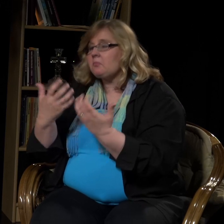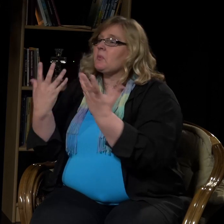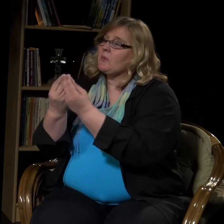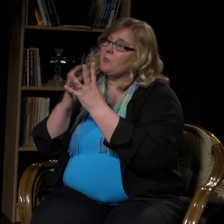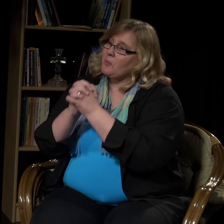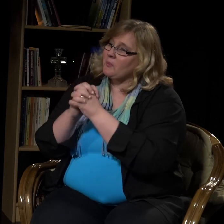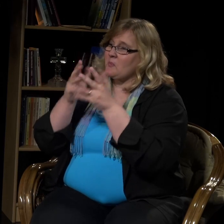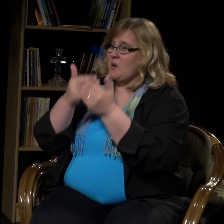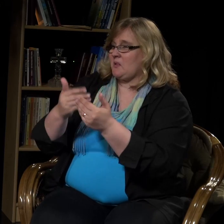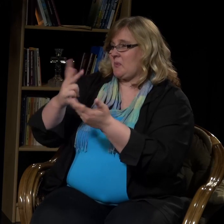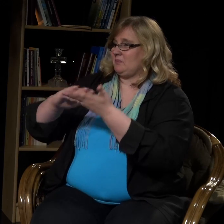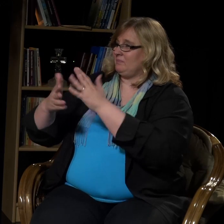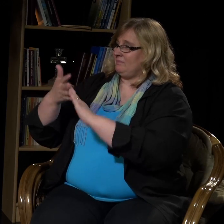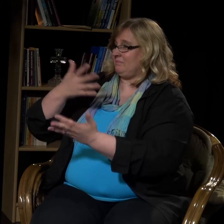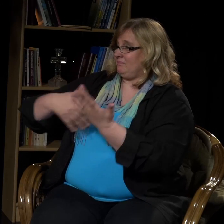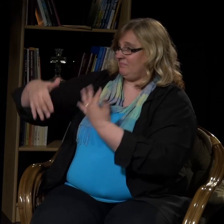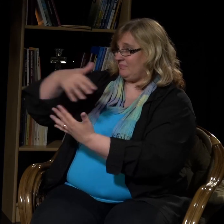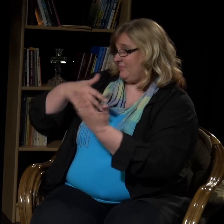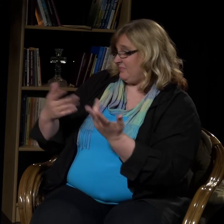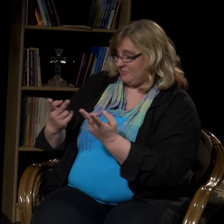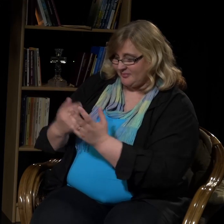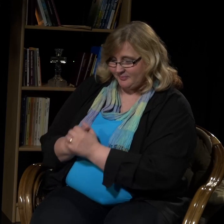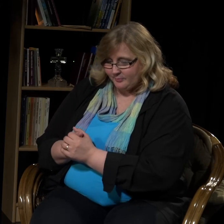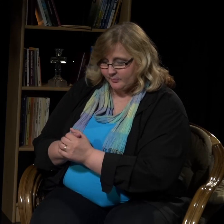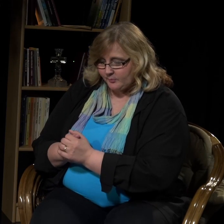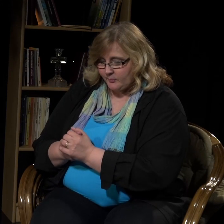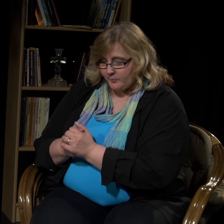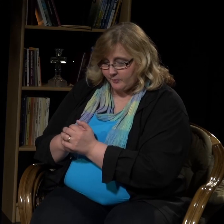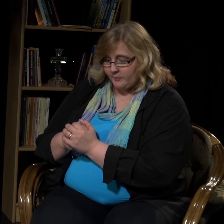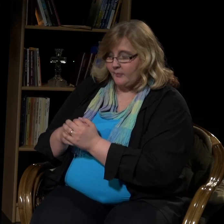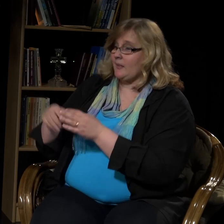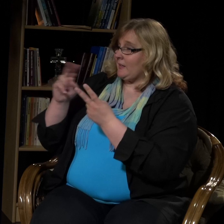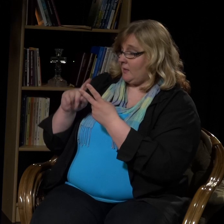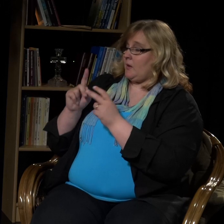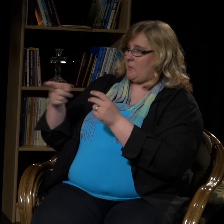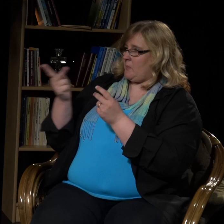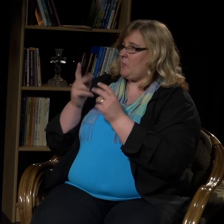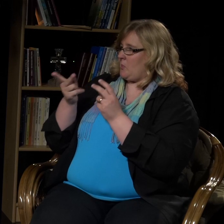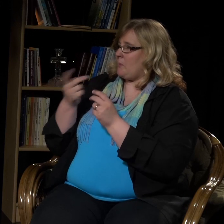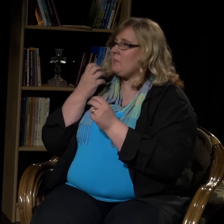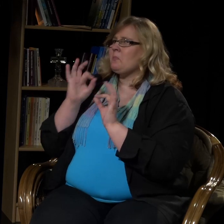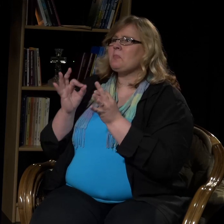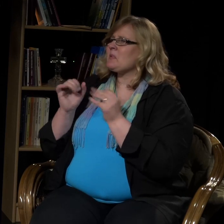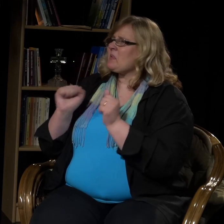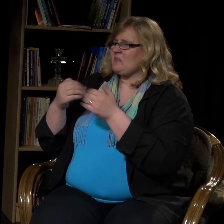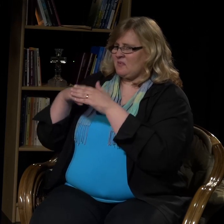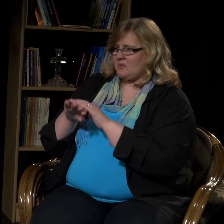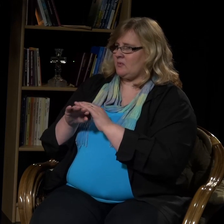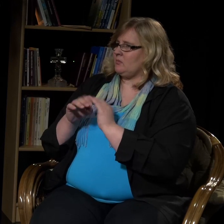Jos me huomaamme, tiedämme heidän tarpeensa, voimme huomioida sen ja rukoilla heidän